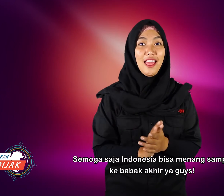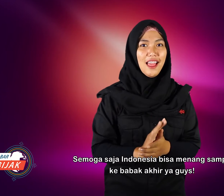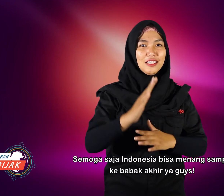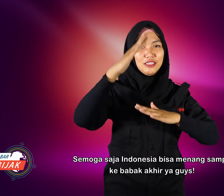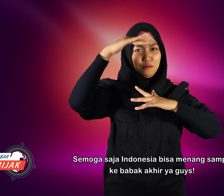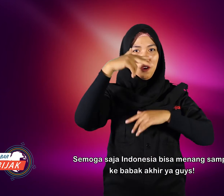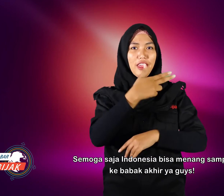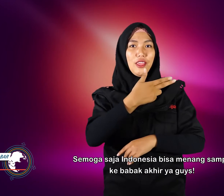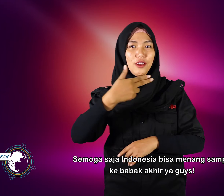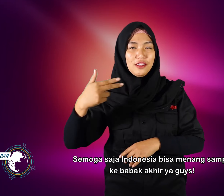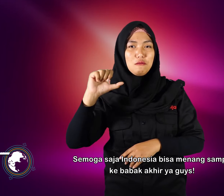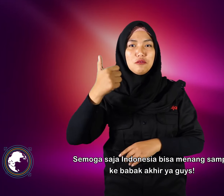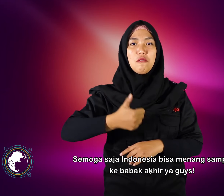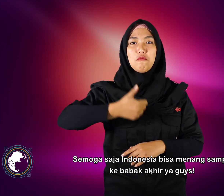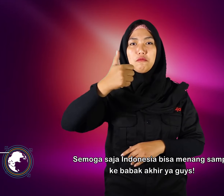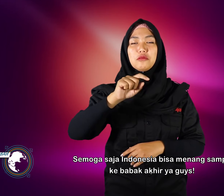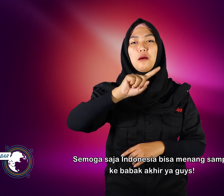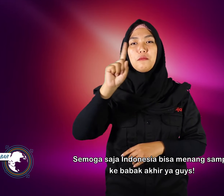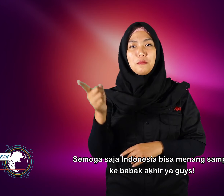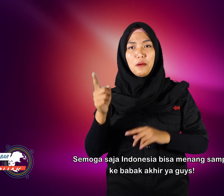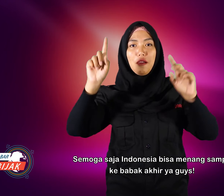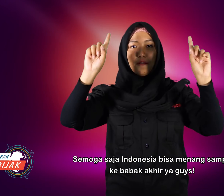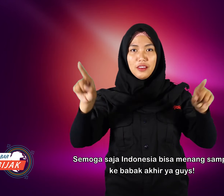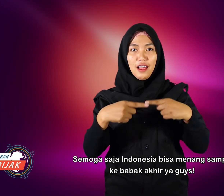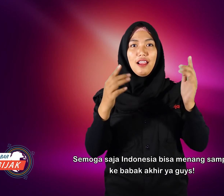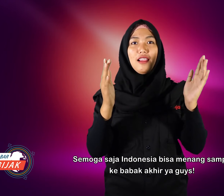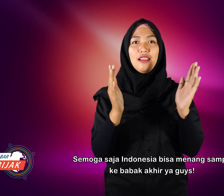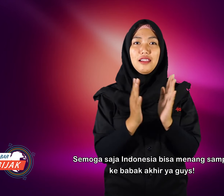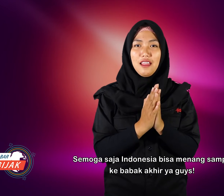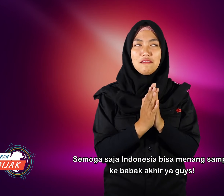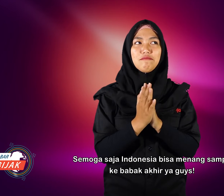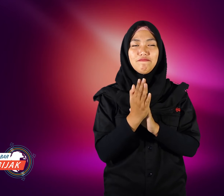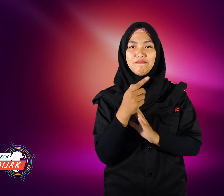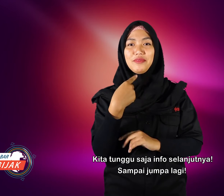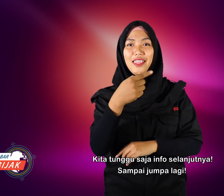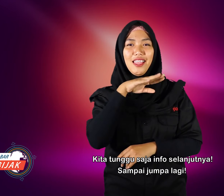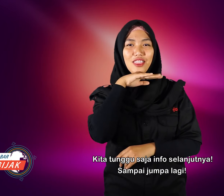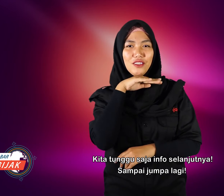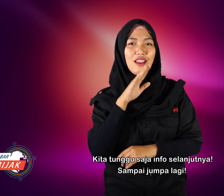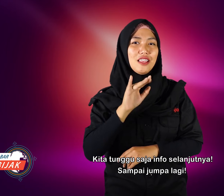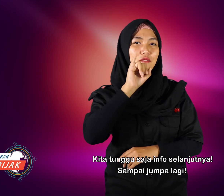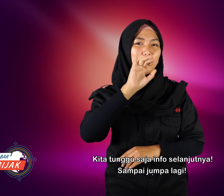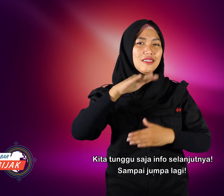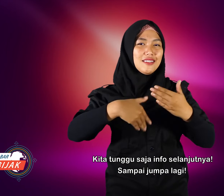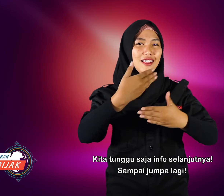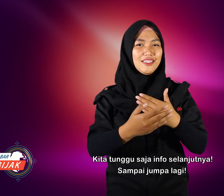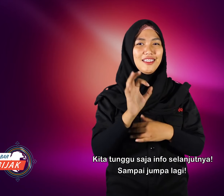Semoga saja Indonesia bisa menang sampai ke babak akhir ya guys. Kita tunggu saja info selanjutnya.